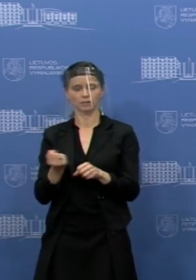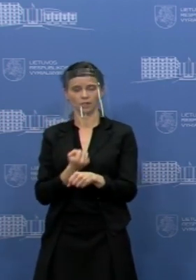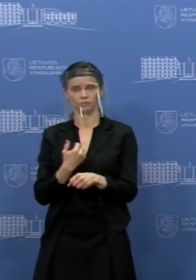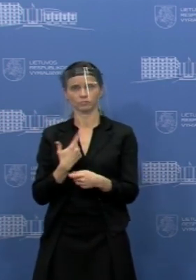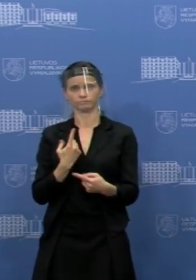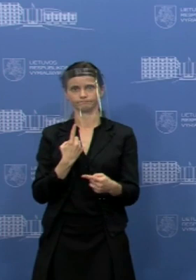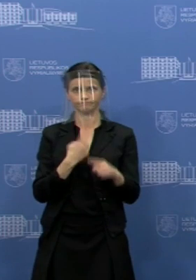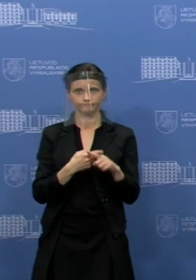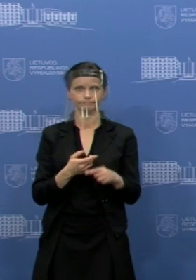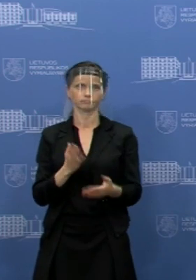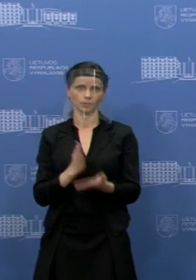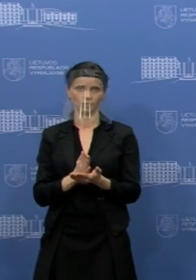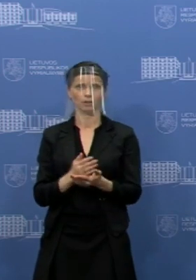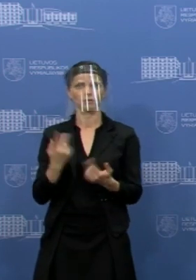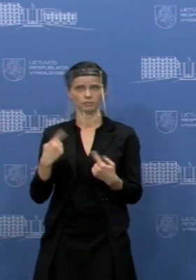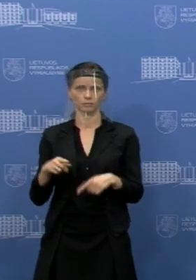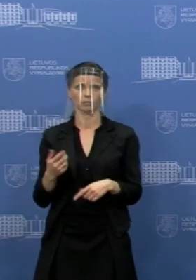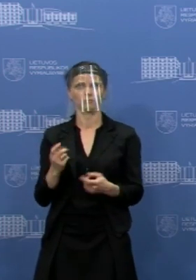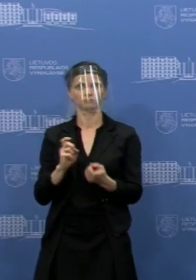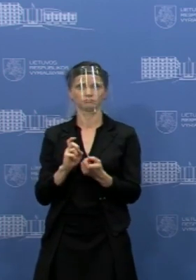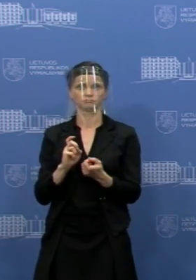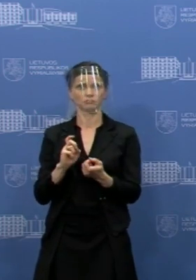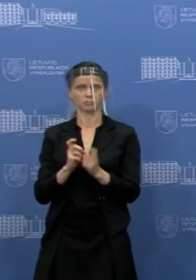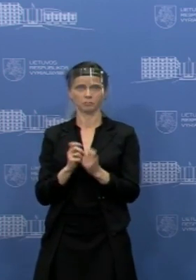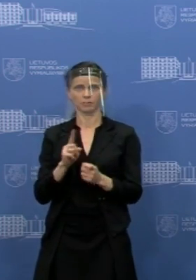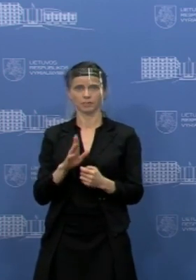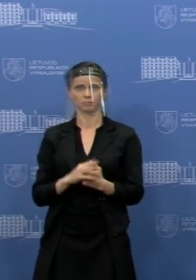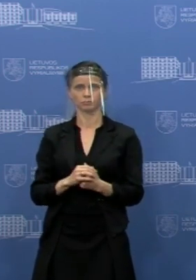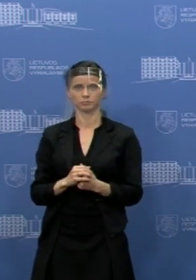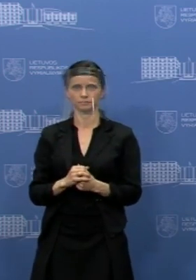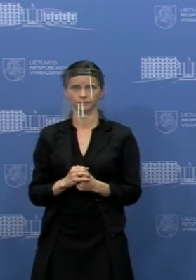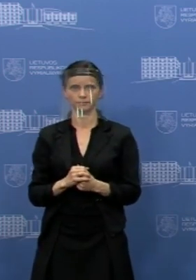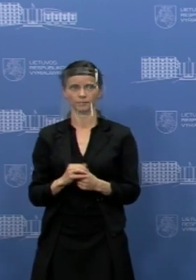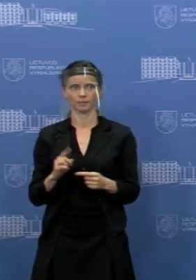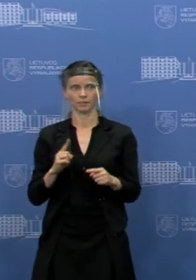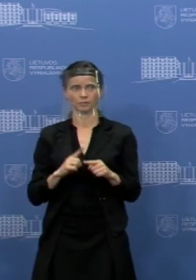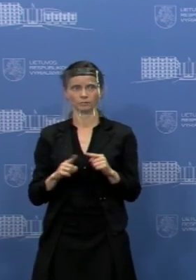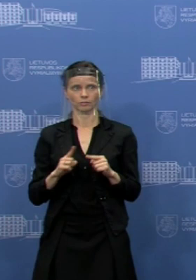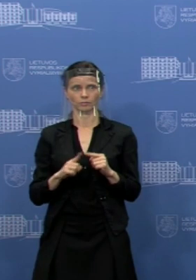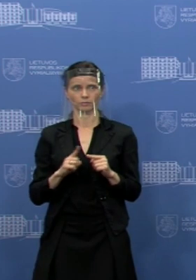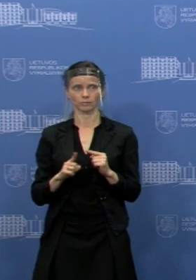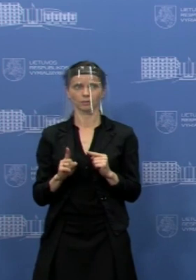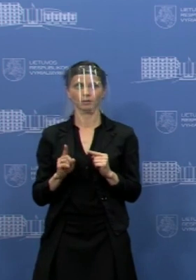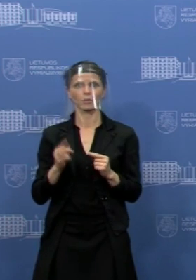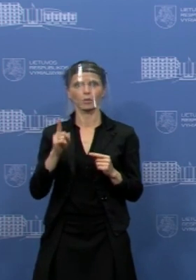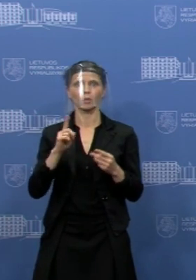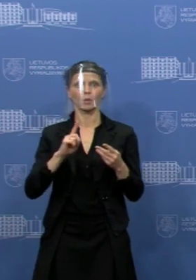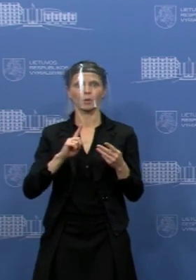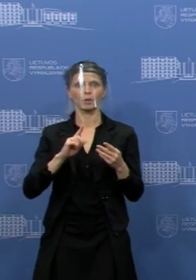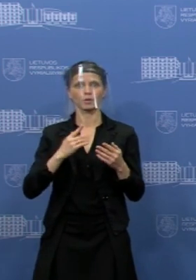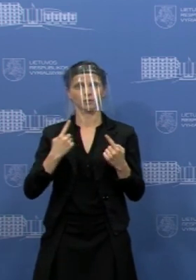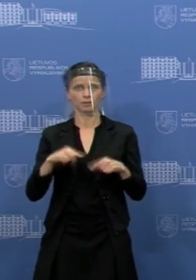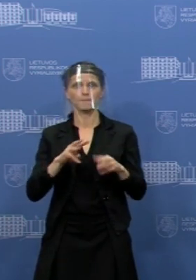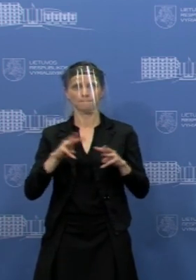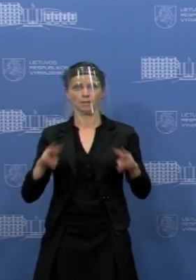naudžiavimo kažkokiu atveju nepasitaikės. Kol kolegos ruošiasi klausti, noriu priminti, kad šalia yra